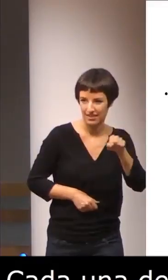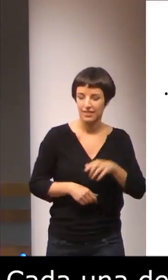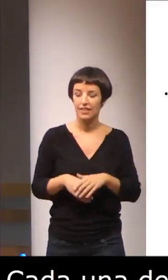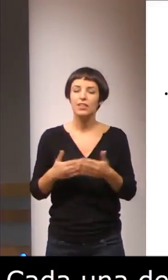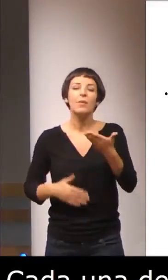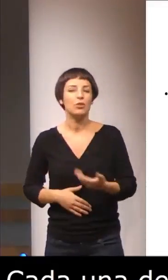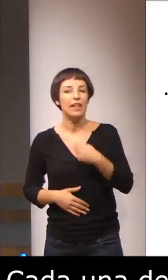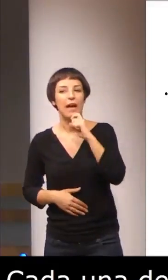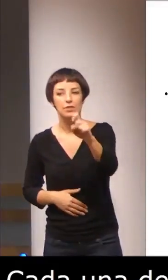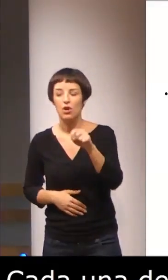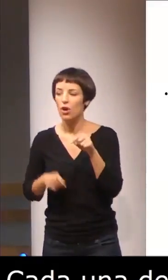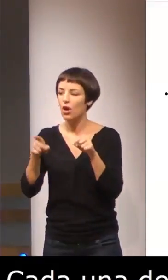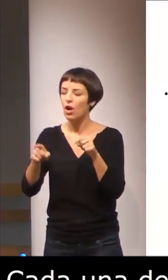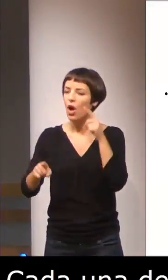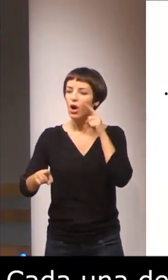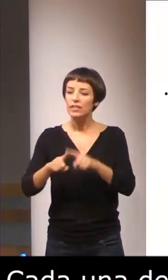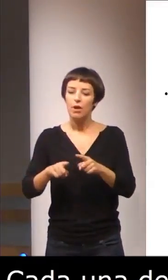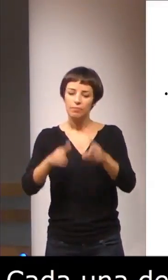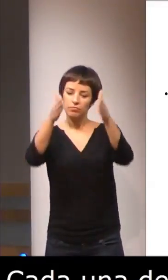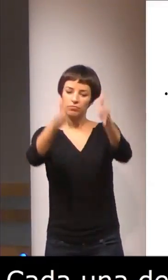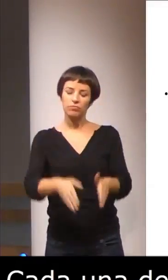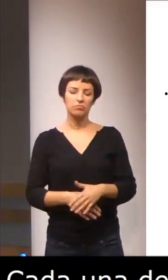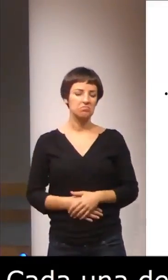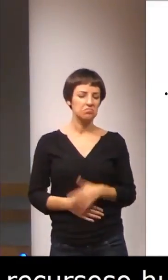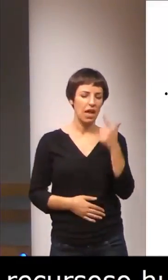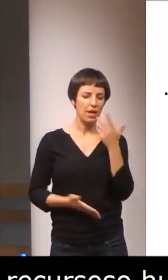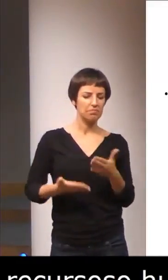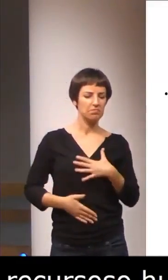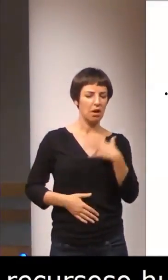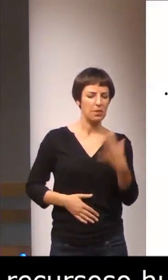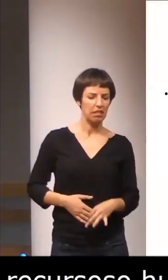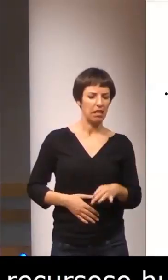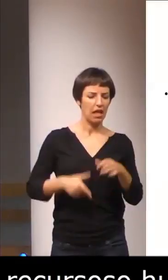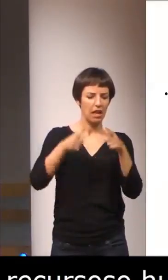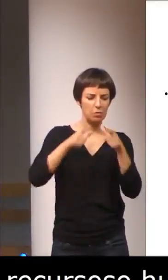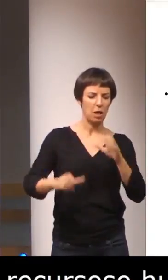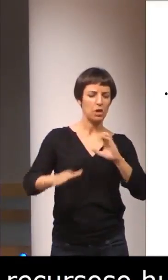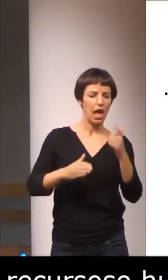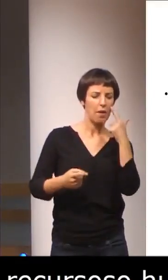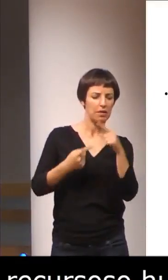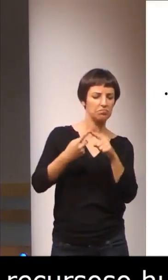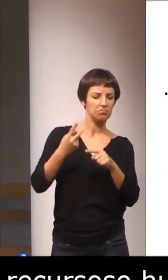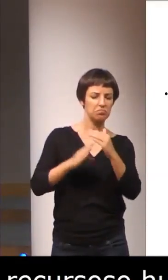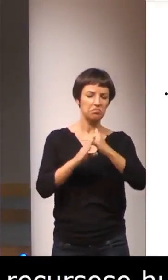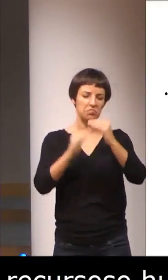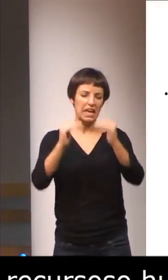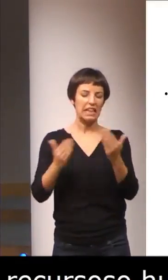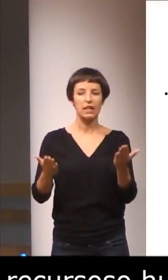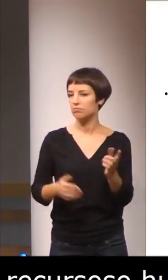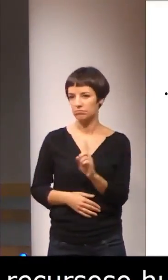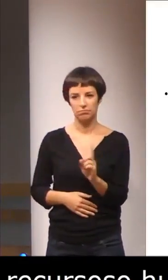trata de un instrumento de valoración de la competencia lingüística y comunicativa. Es solo para situar de forma